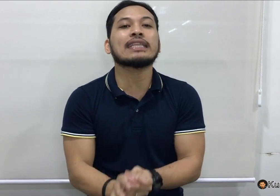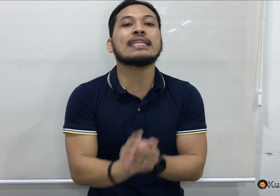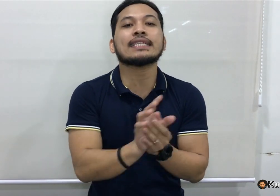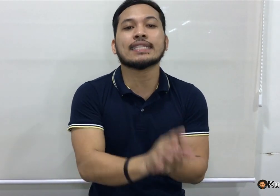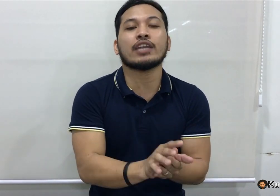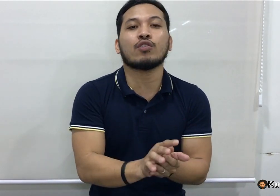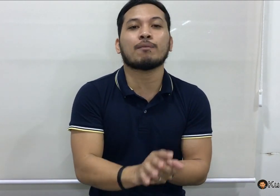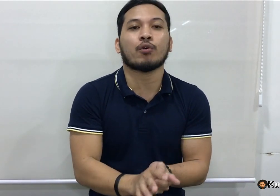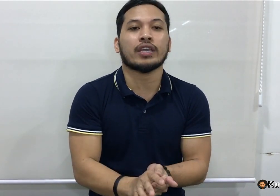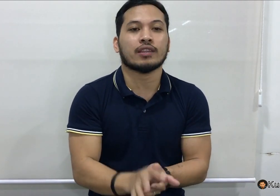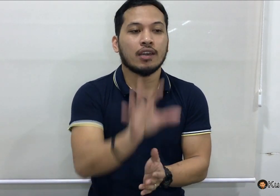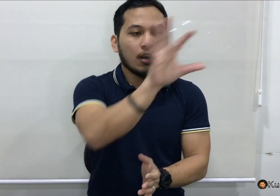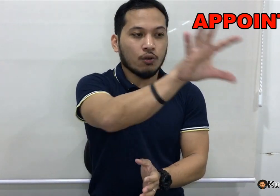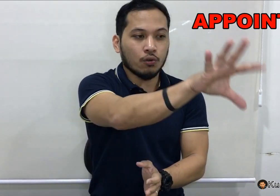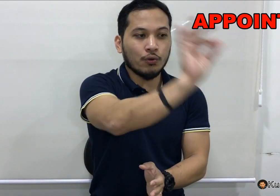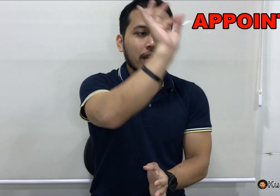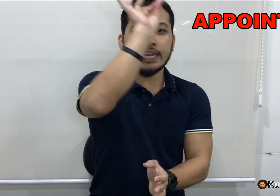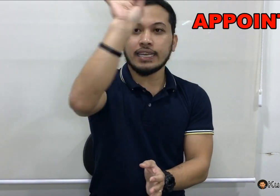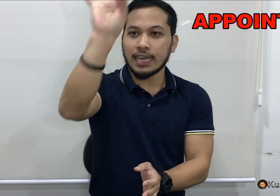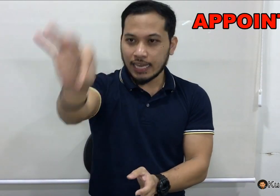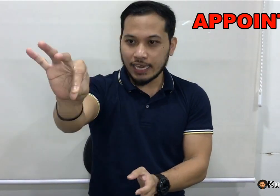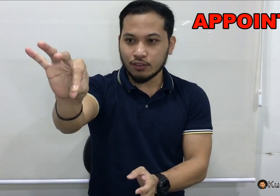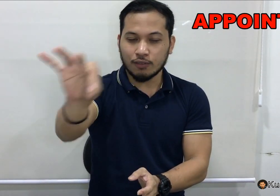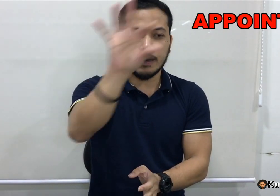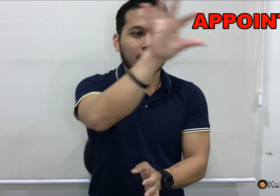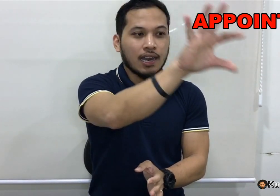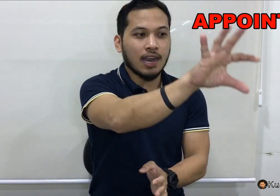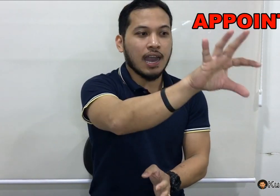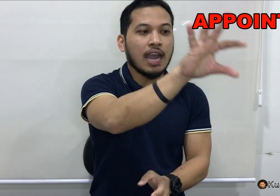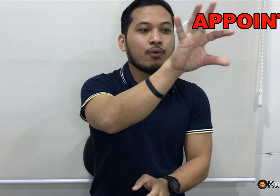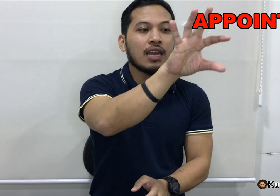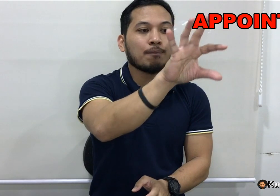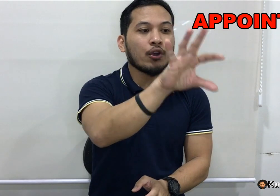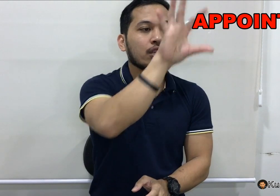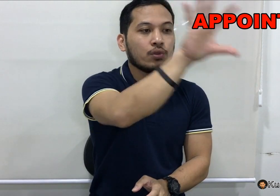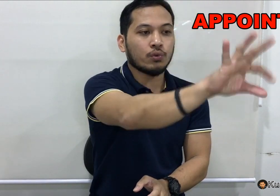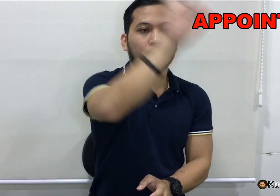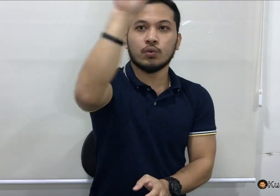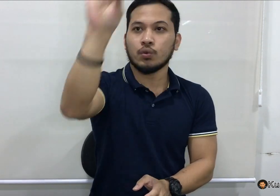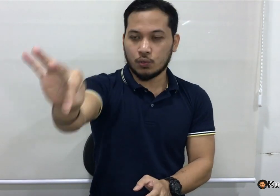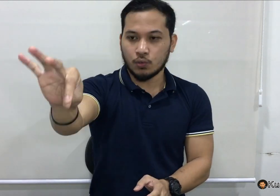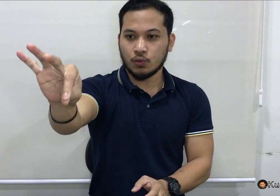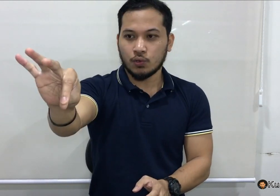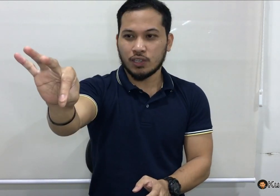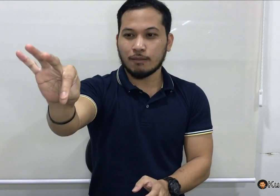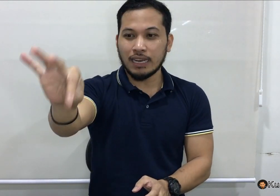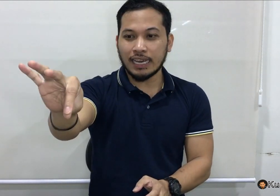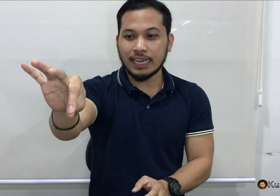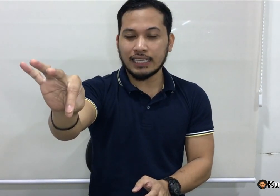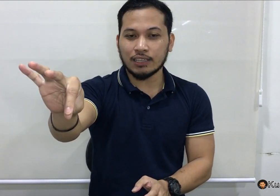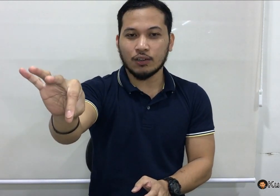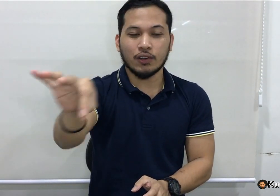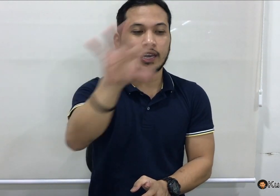natin, isa sign yung appoint. Punen, ilalagay doon. parang, I will appoint you, na malagay ka dito. Okay.